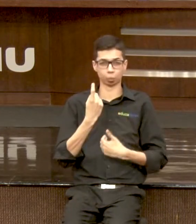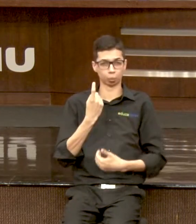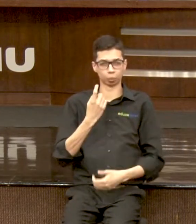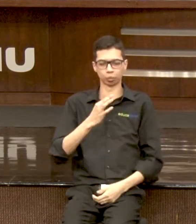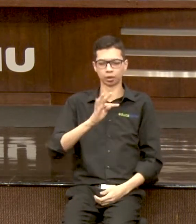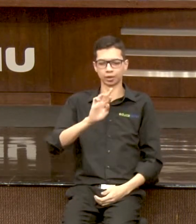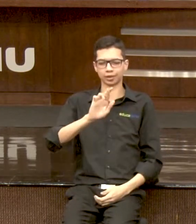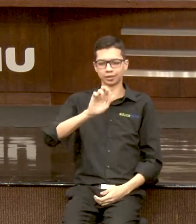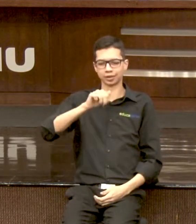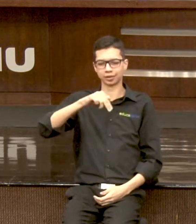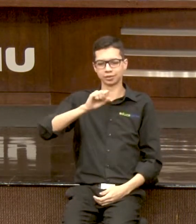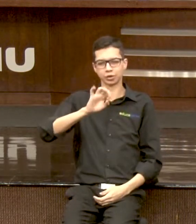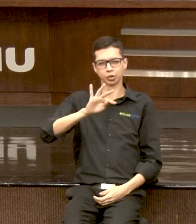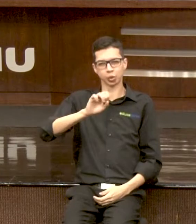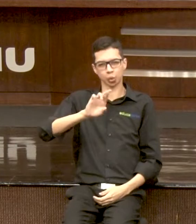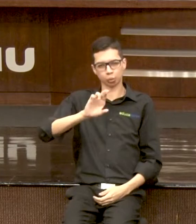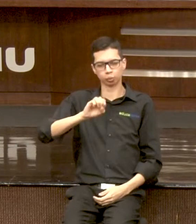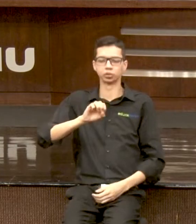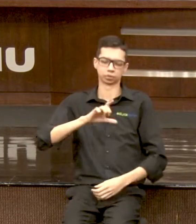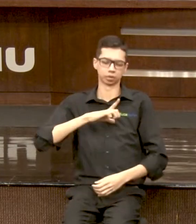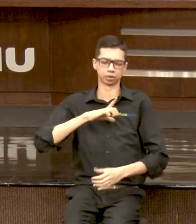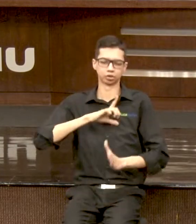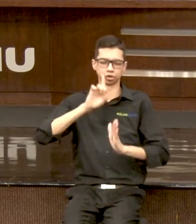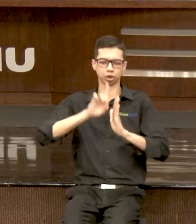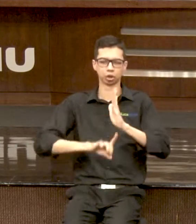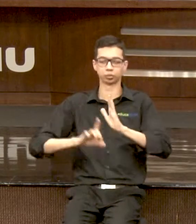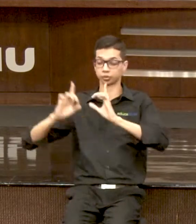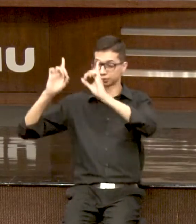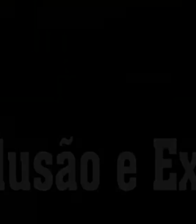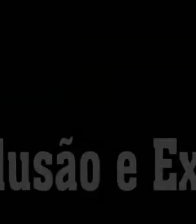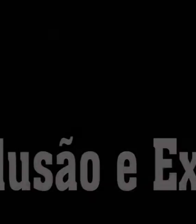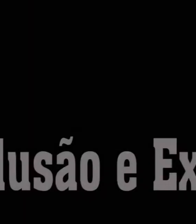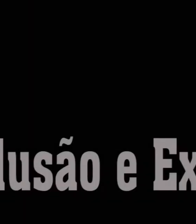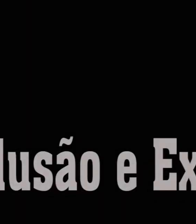mesmos direitos que a pessoa com deficiência.